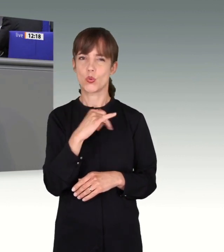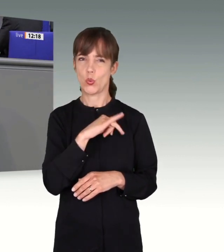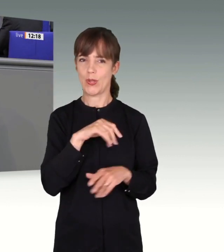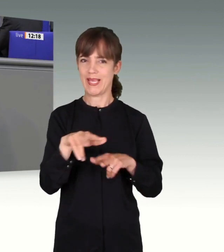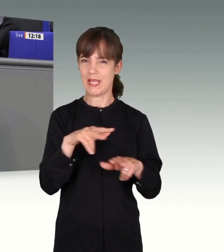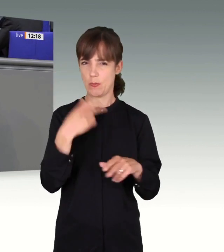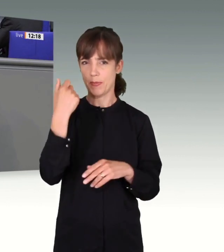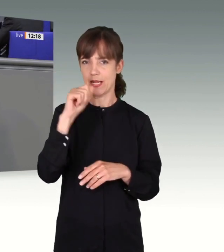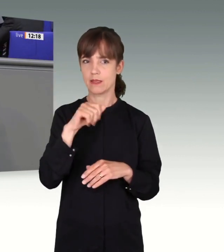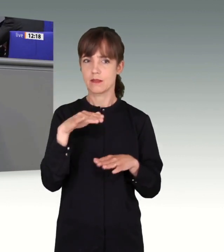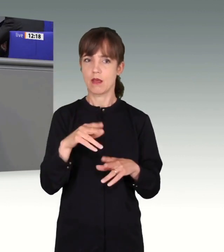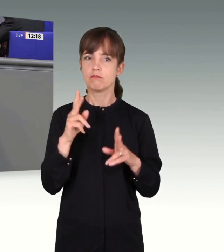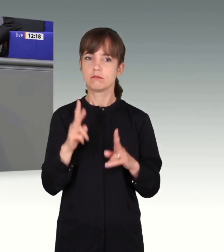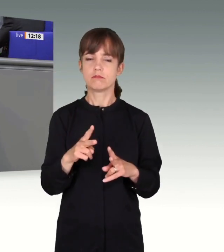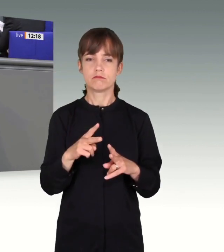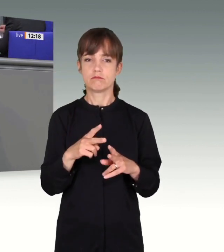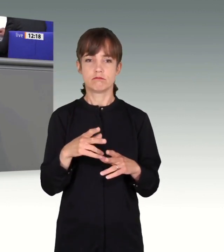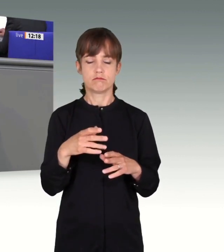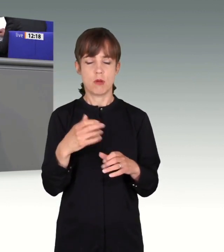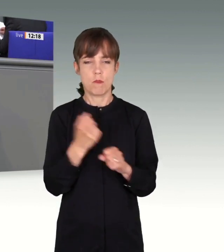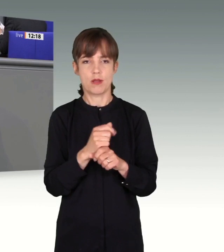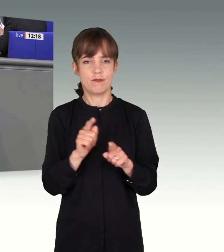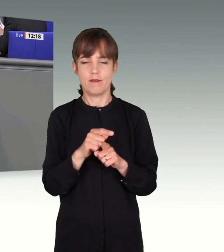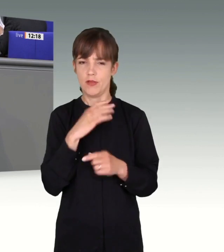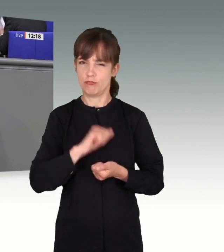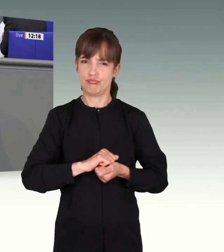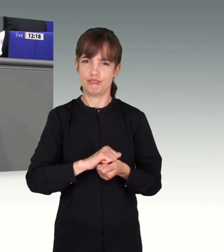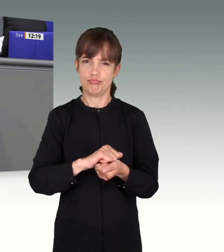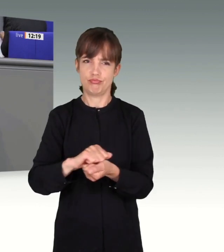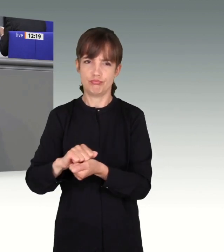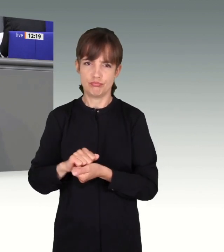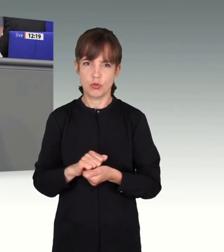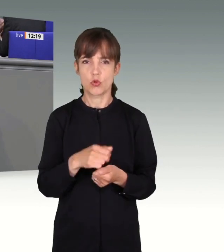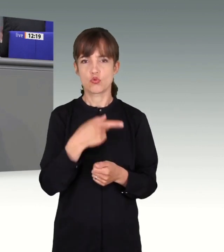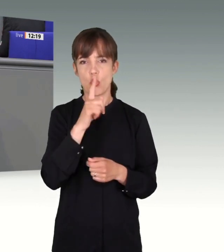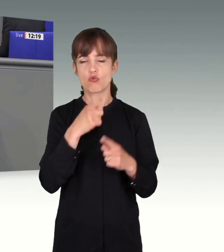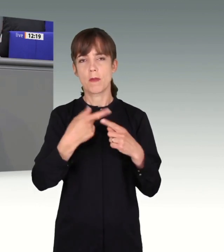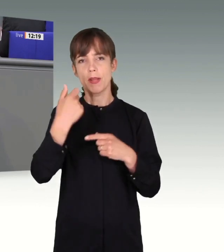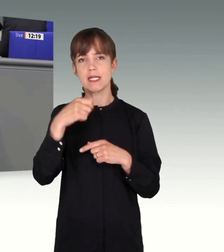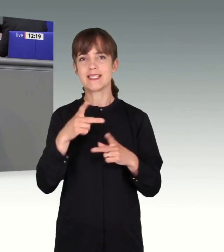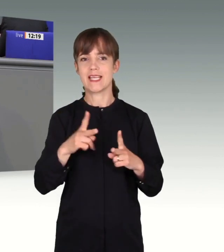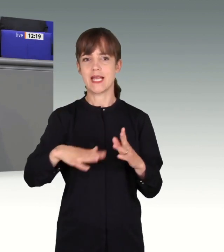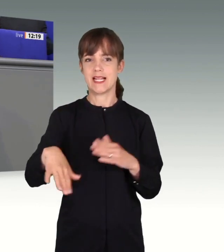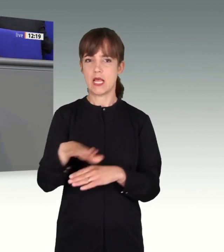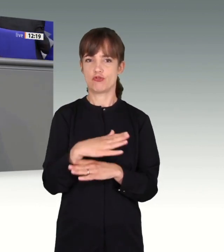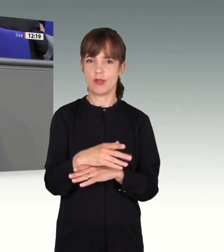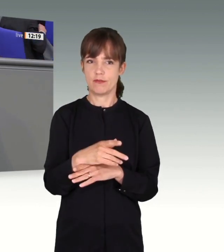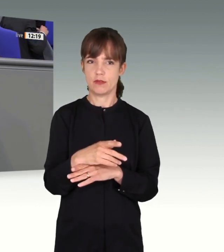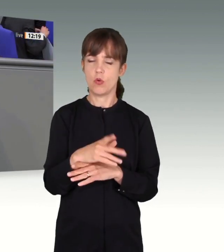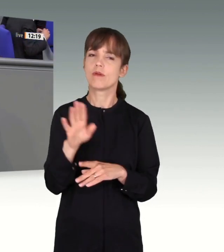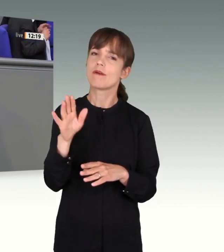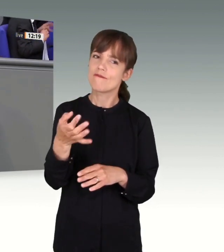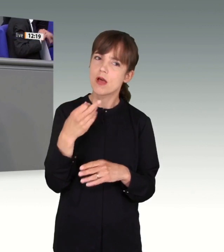Berlin hat eine Schneise der Verwüstung in der deutschen und in der Berliner Sicherheitslandschaft hinterlassen. Und um die Frage zu